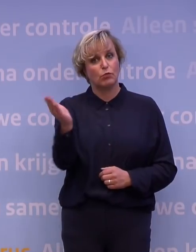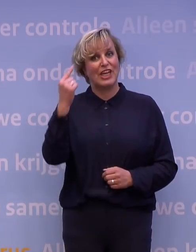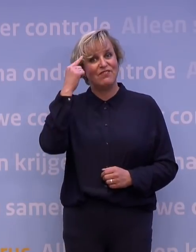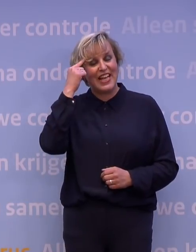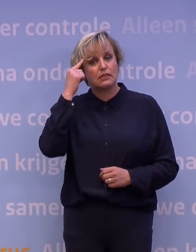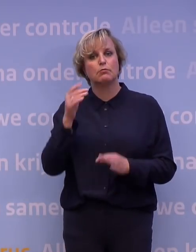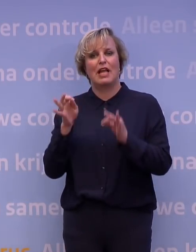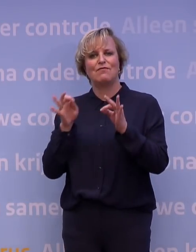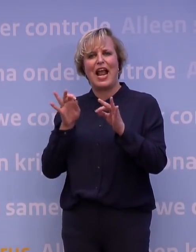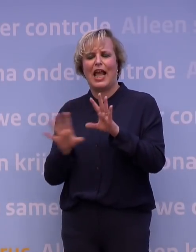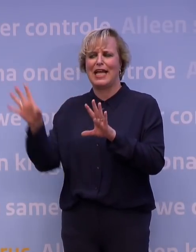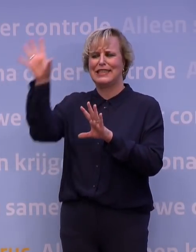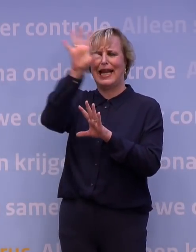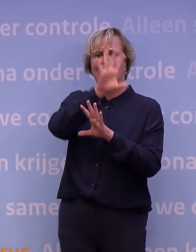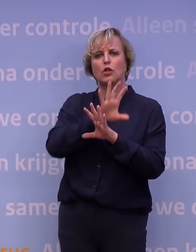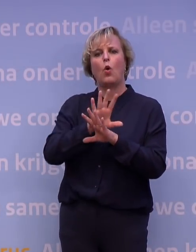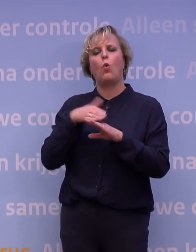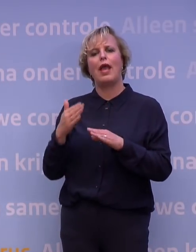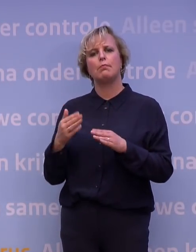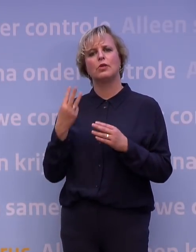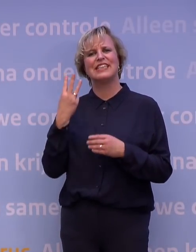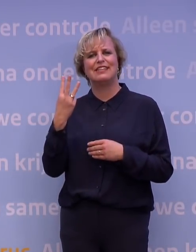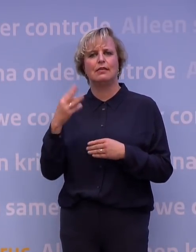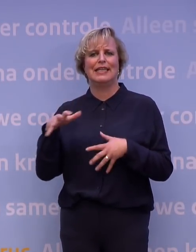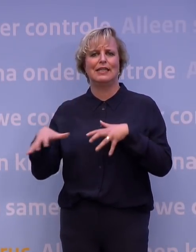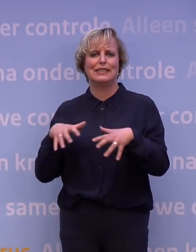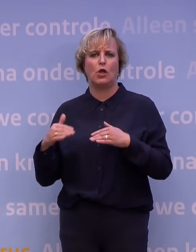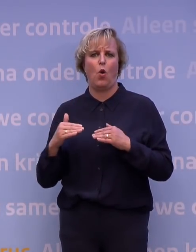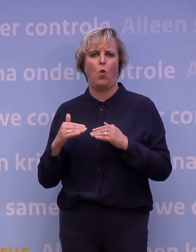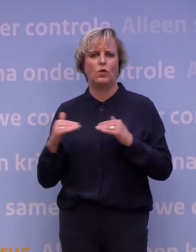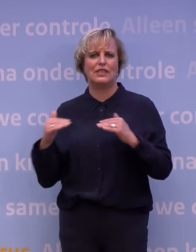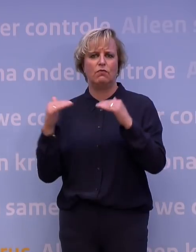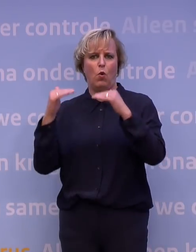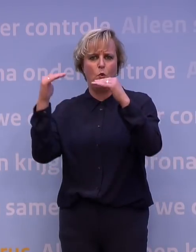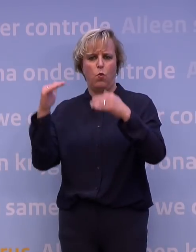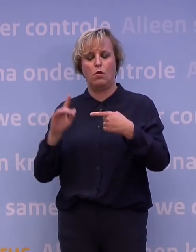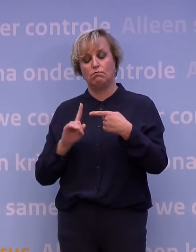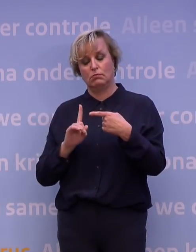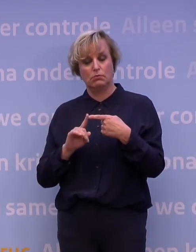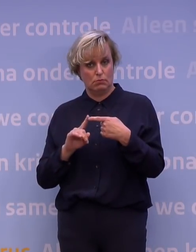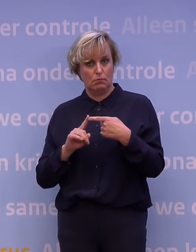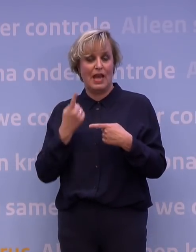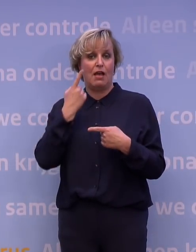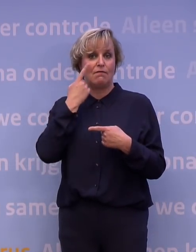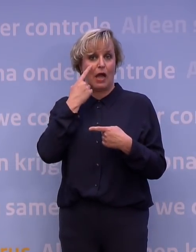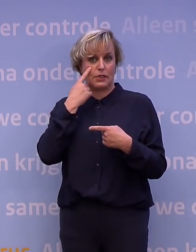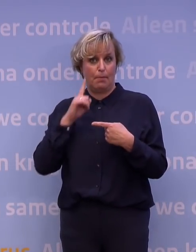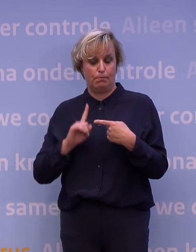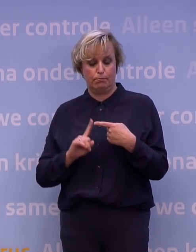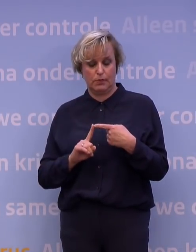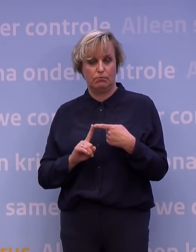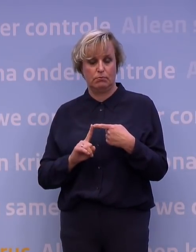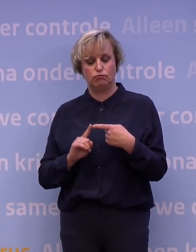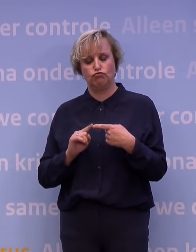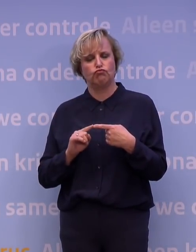veiligheidsregio's op drie risiconiveaus beoordelen. Eén, waakzaam, dan